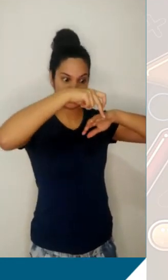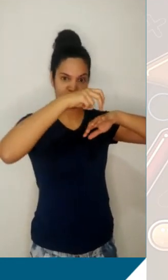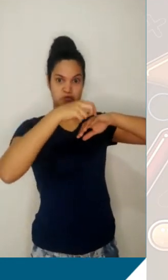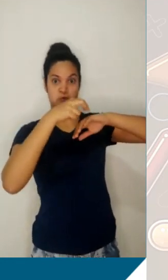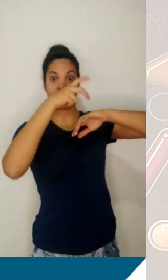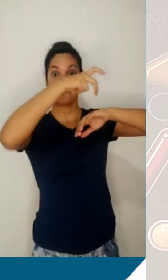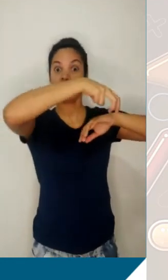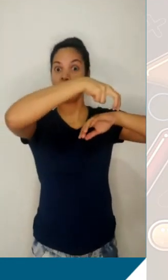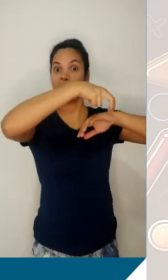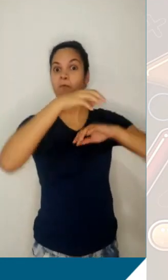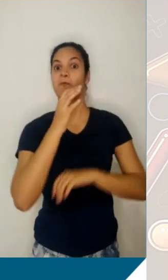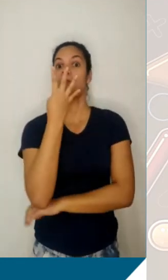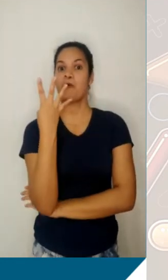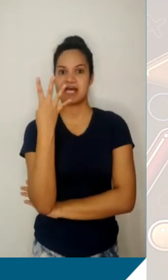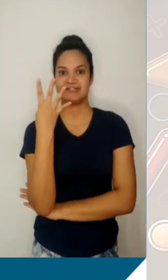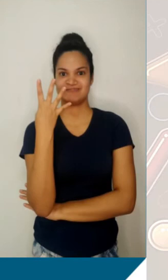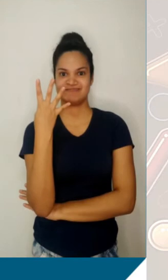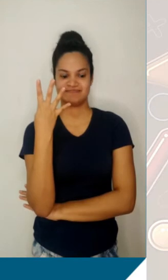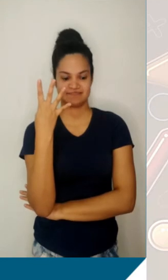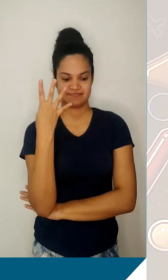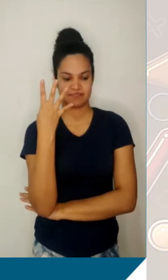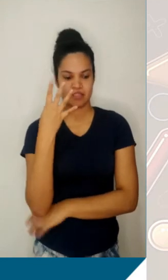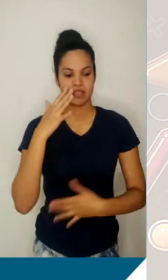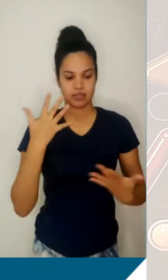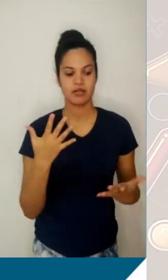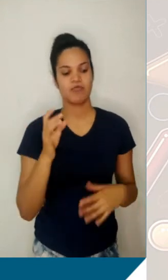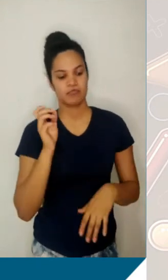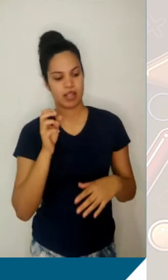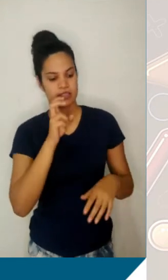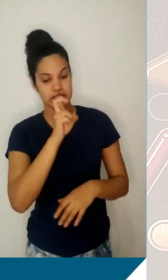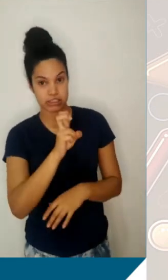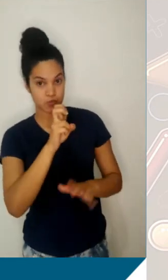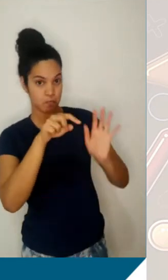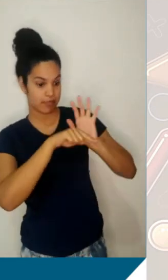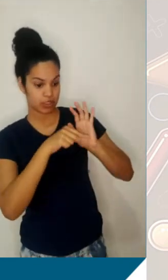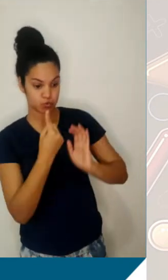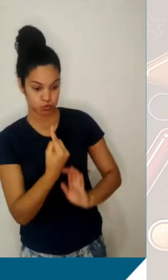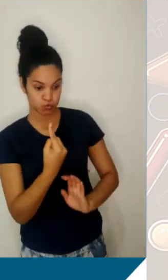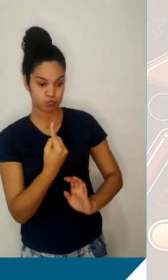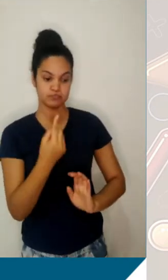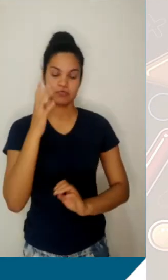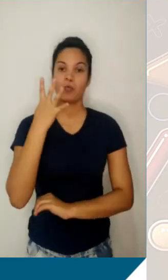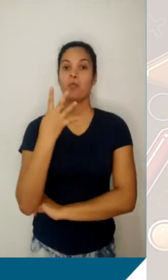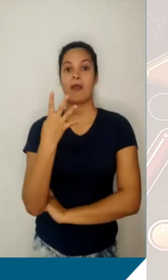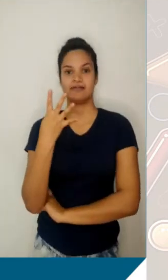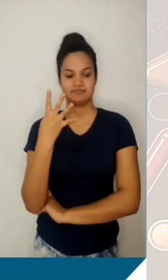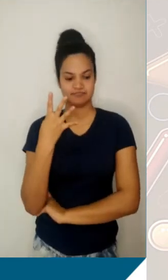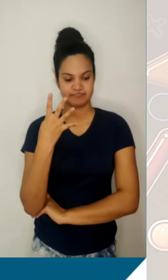4 razões. Então, basta a gente fazer 5 menos 1. A posição final de onde nós chegamos, a posição de chegada,